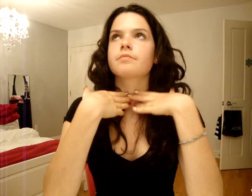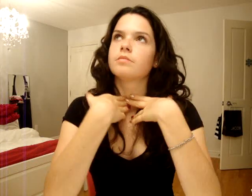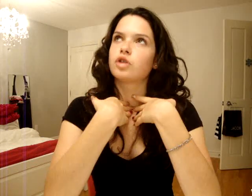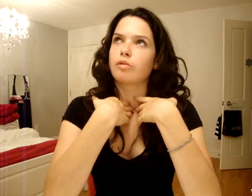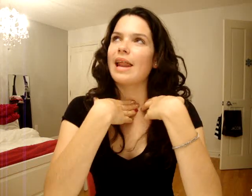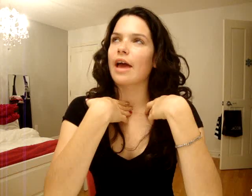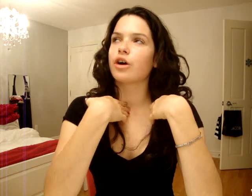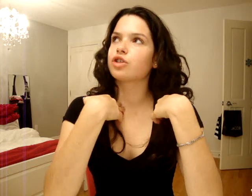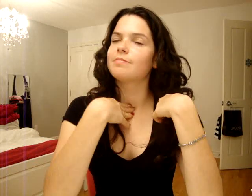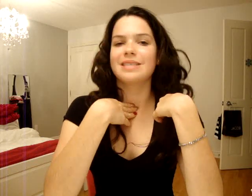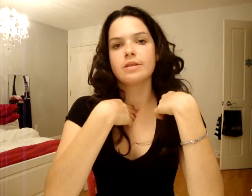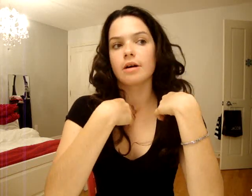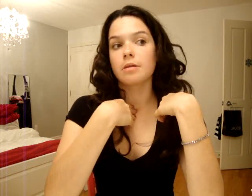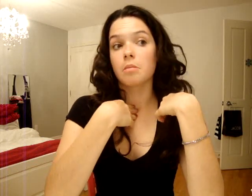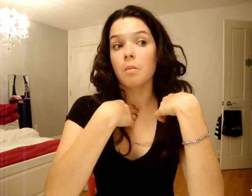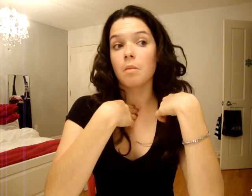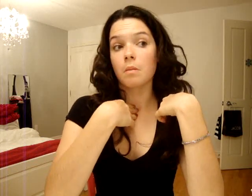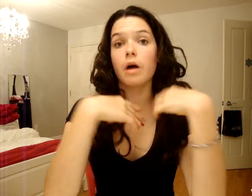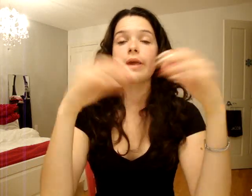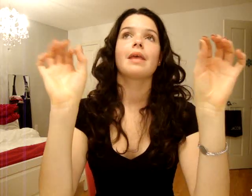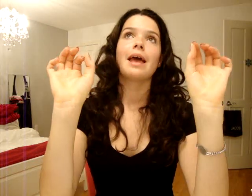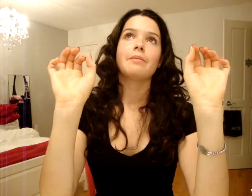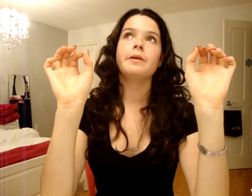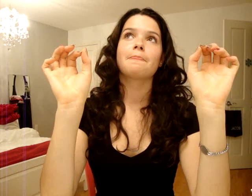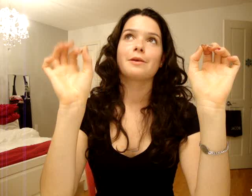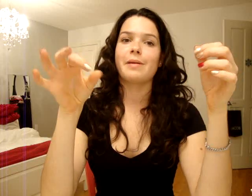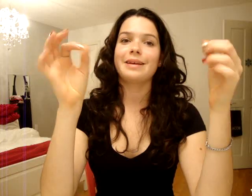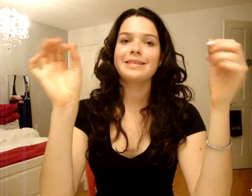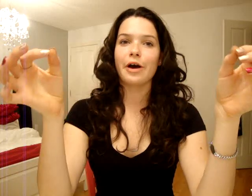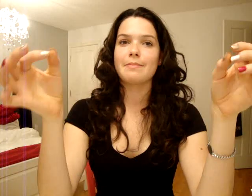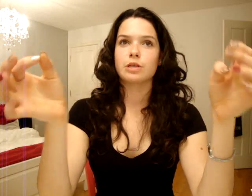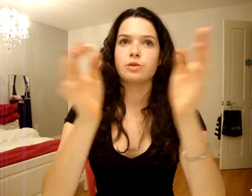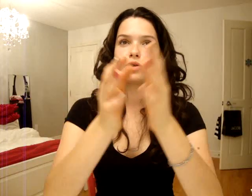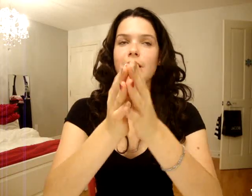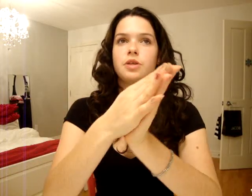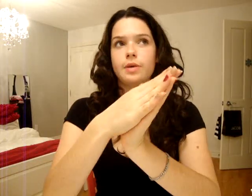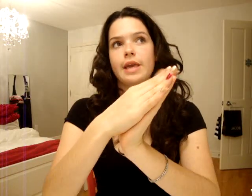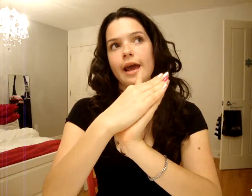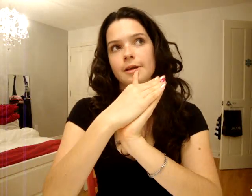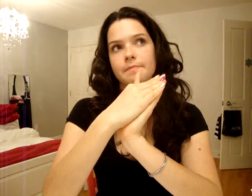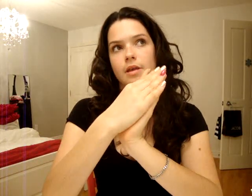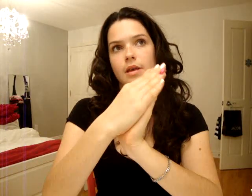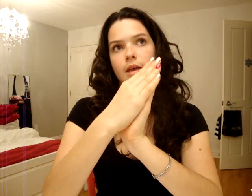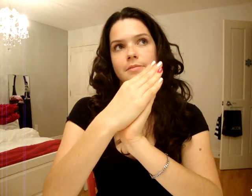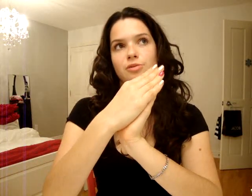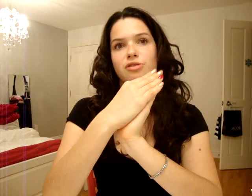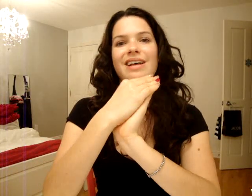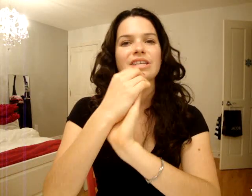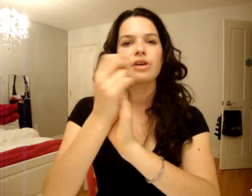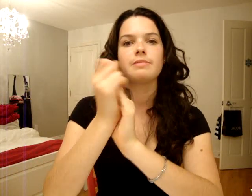Hum, j pas mal à la gorge. C'est bizarre. OK. Puis, ce matin, c'était horrible parce que je me suis couché à minuit hier. Je me suis levé à 7h30.